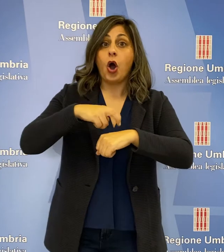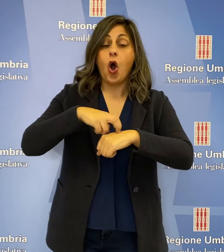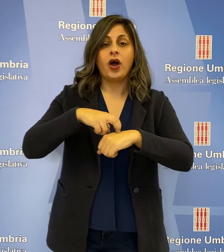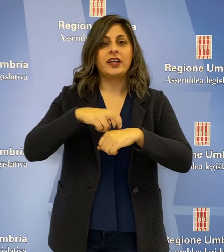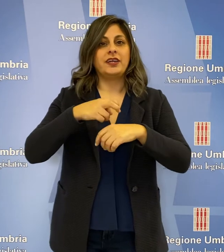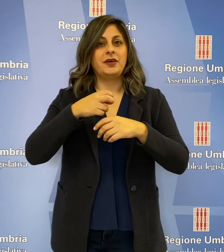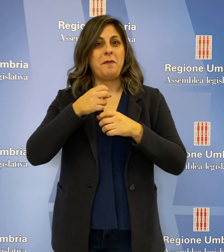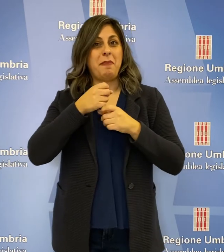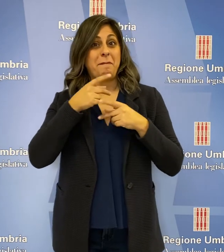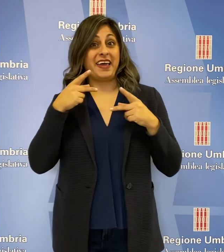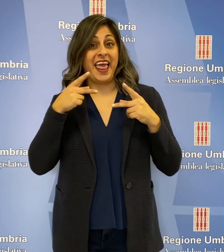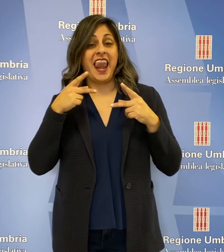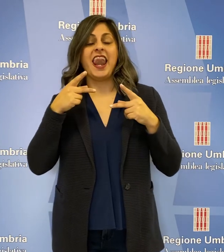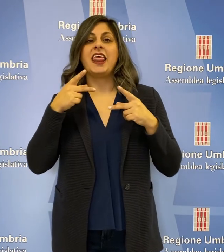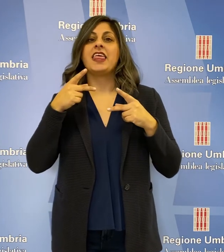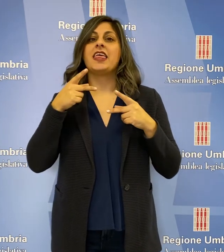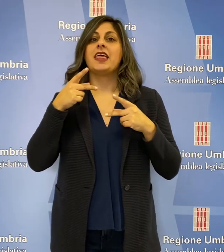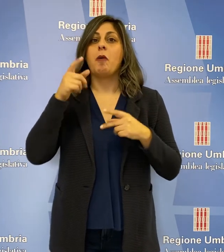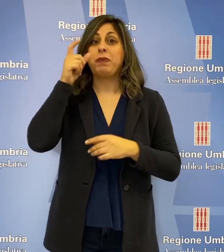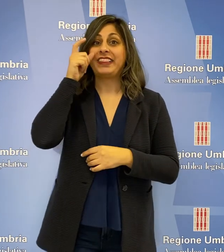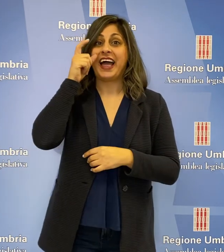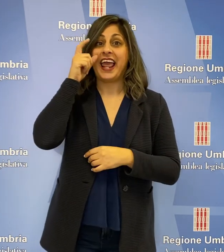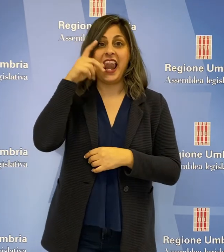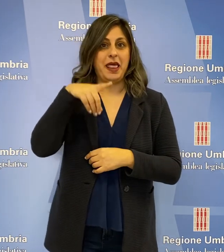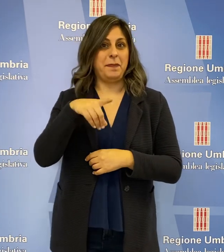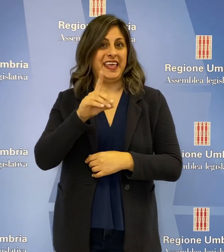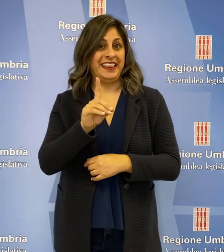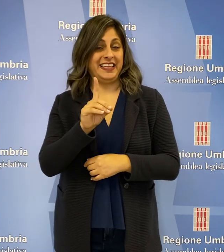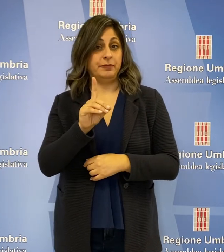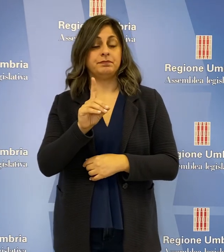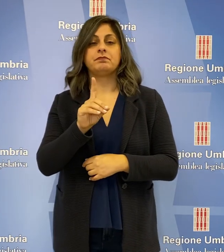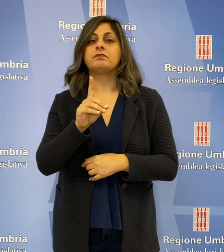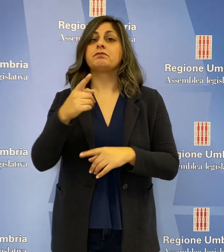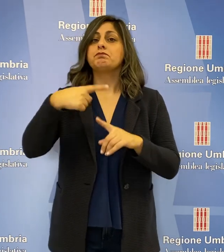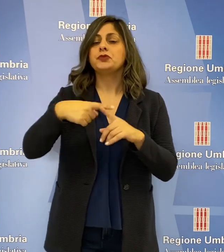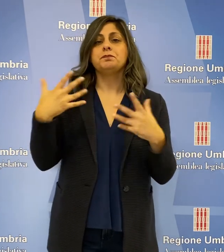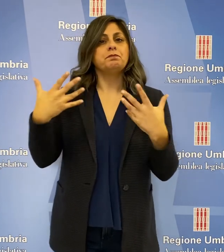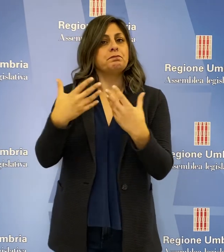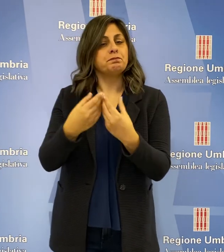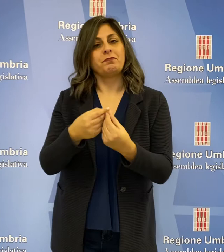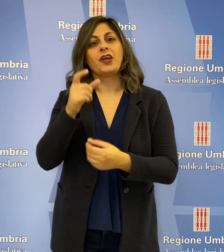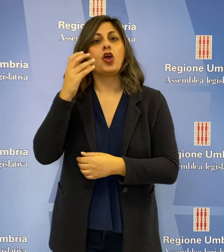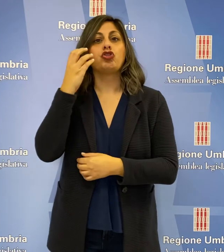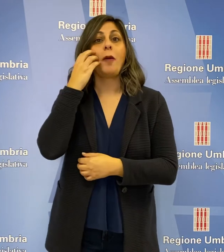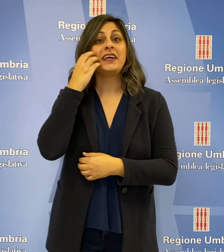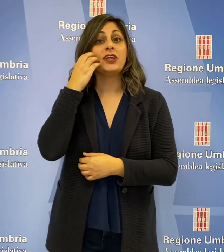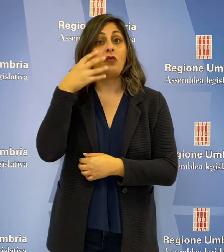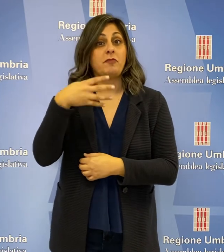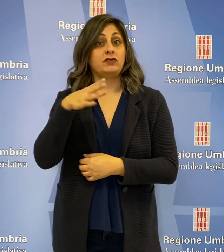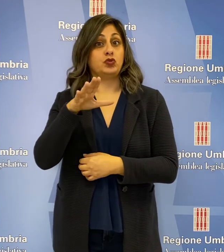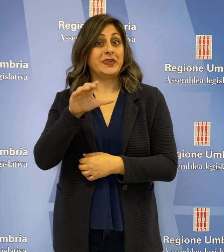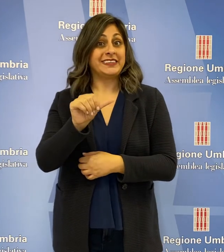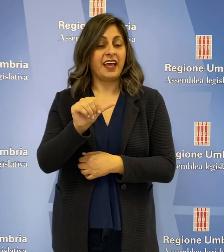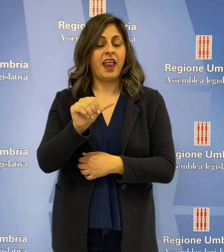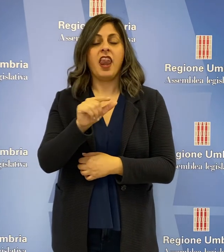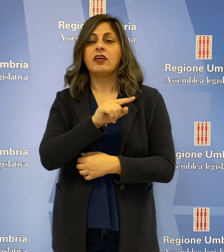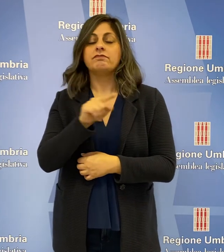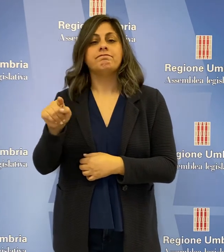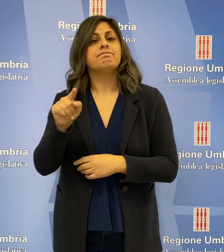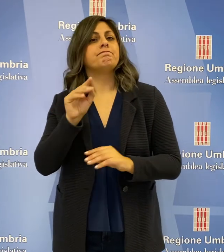Tommaso Bori, Fabio Papparelli e Michele Bettarelli del Partito Democratico insieme a Thomas De Luca del Movimento 5